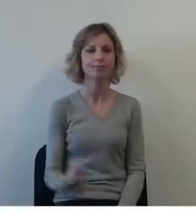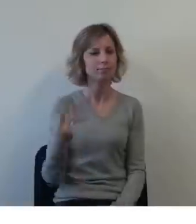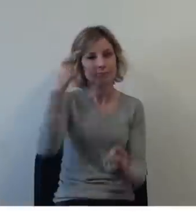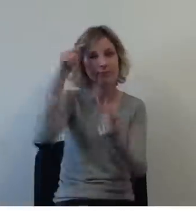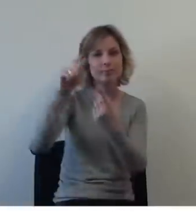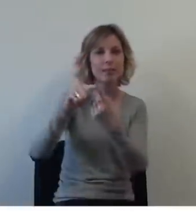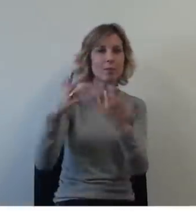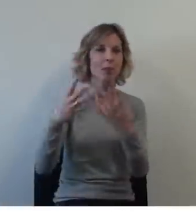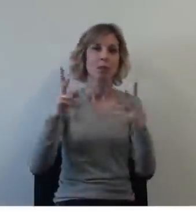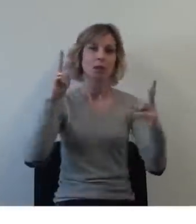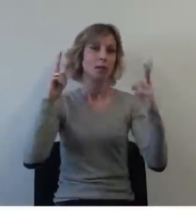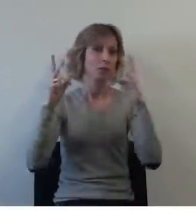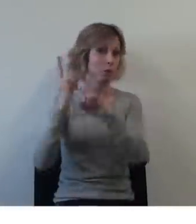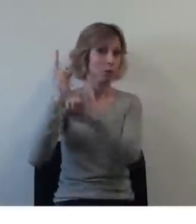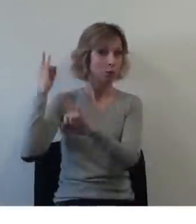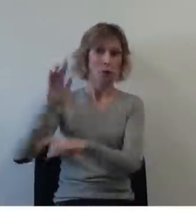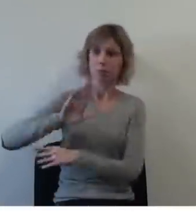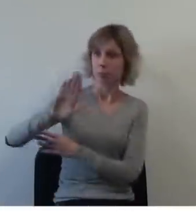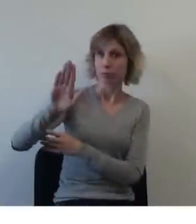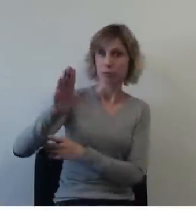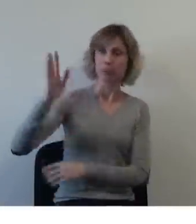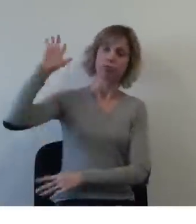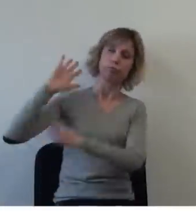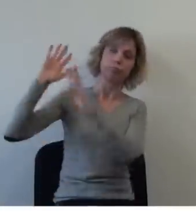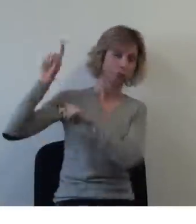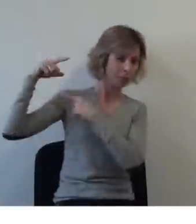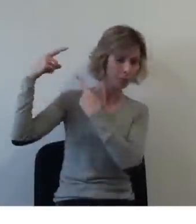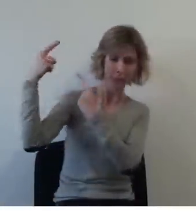Elle retrace l'histoire de la Bretagne, des origines à nos jours,